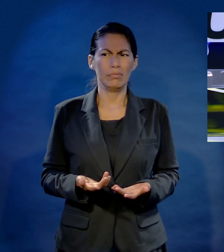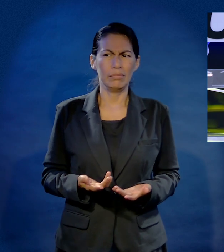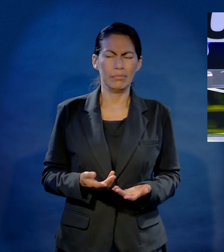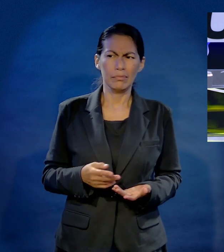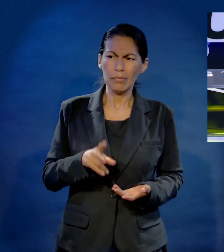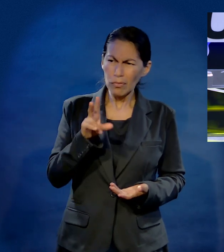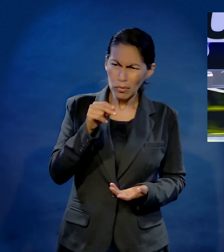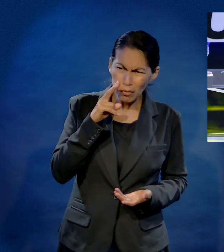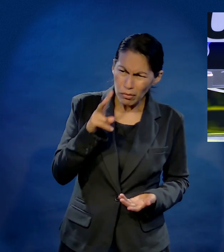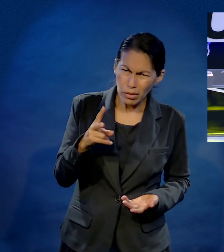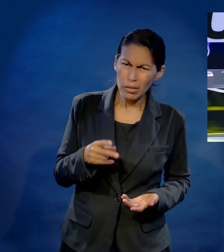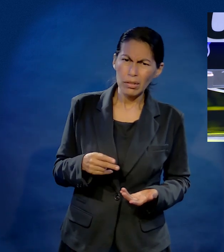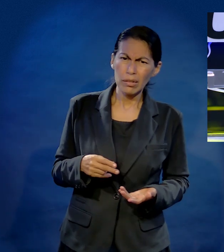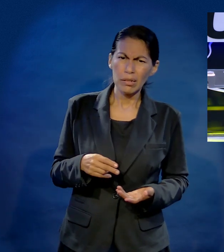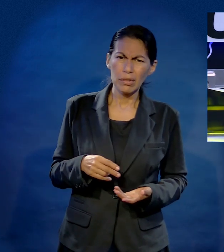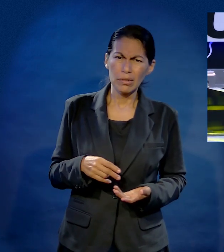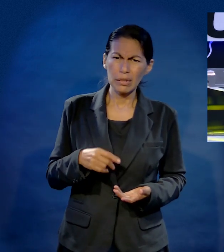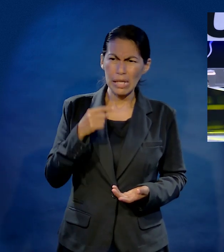Ah, sí, perdón. Bueno, pero no la andé viendo tampoco.